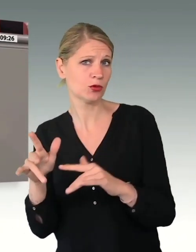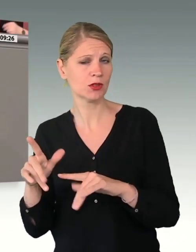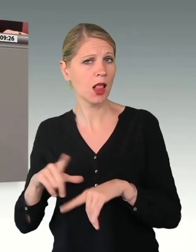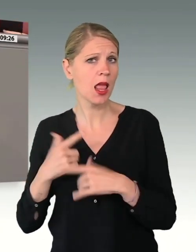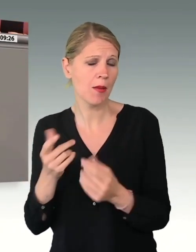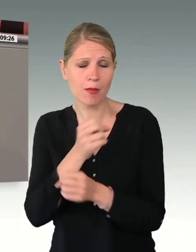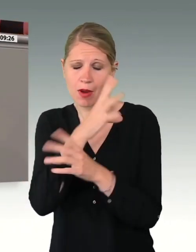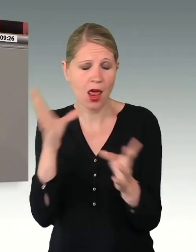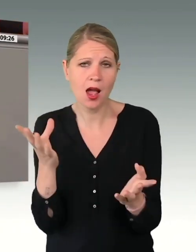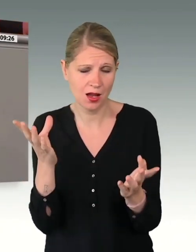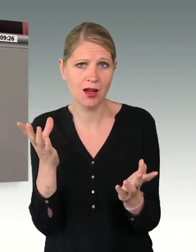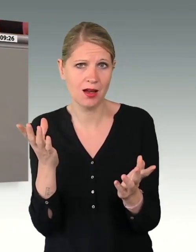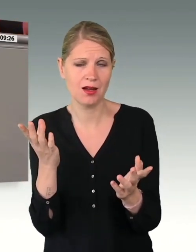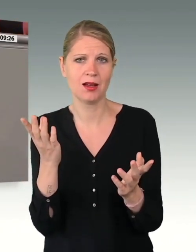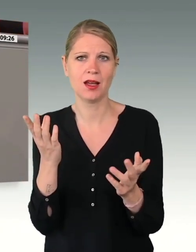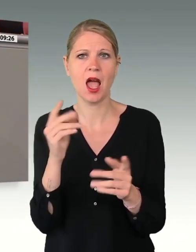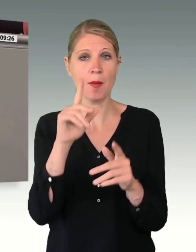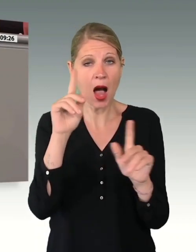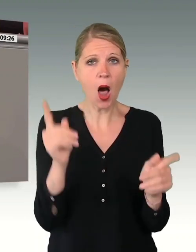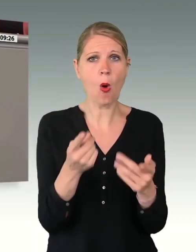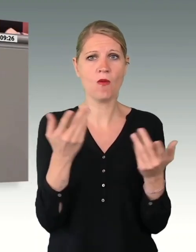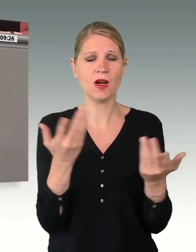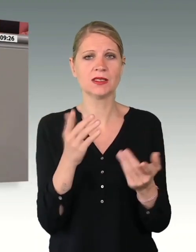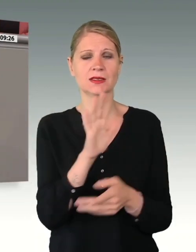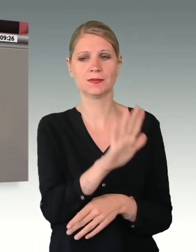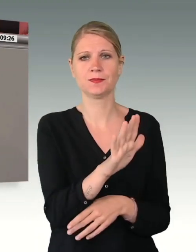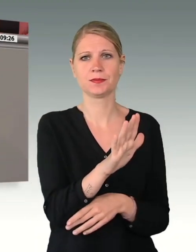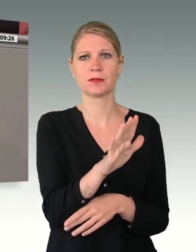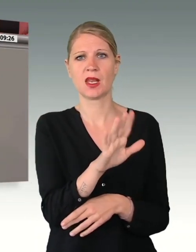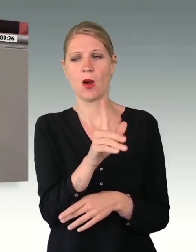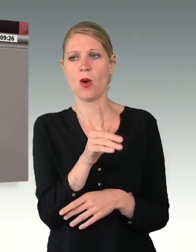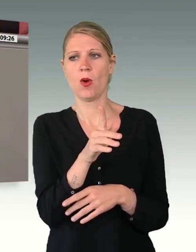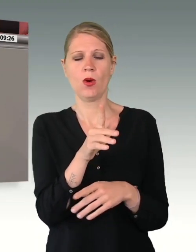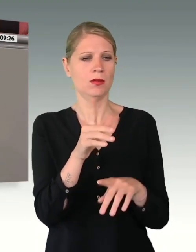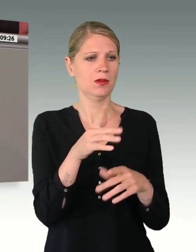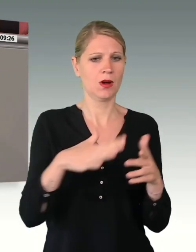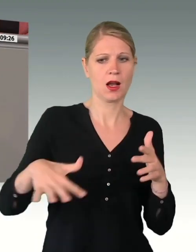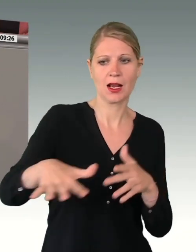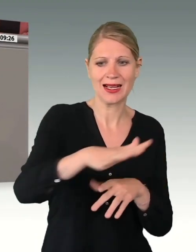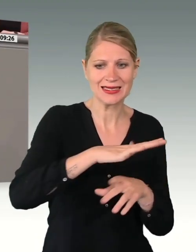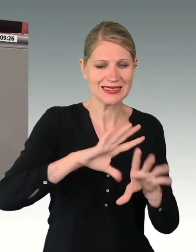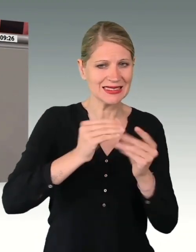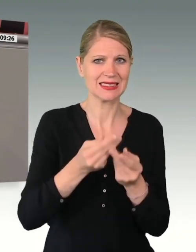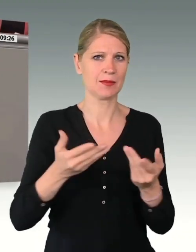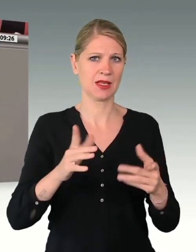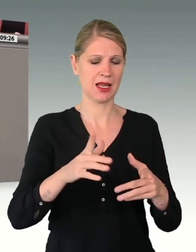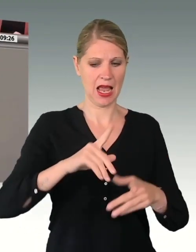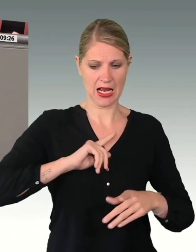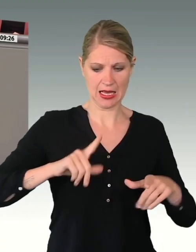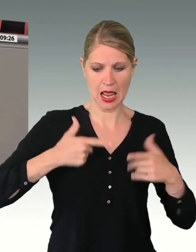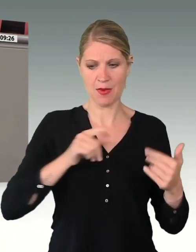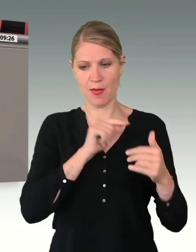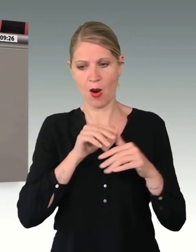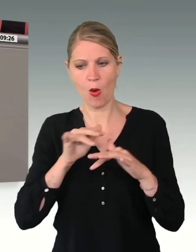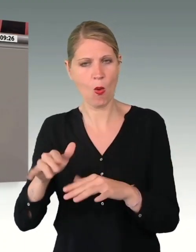Soldatin und jedes Soldaten, sondern auch auf deren unmittelbares Umfeld und auch Angehörige. Jedes uniformierte